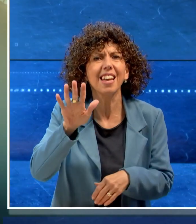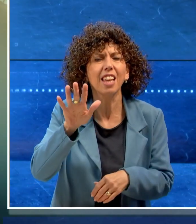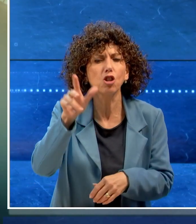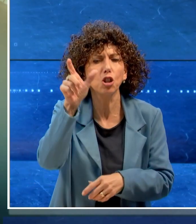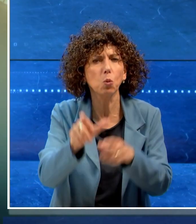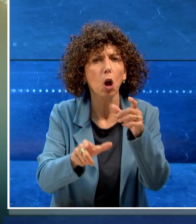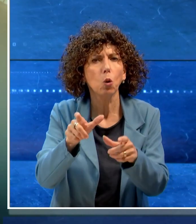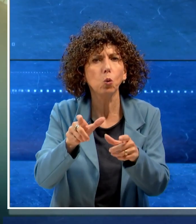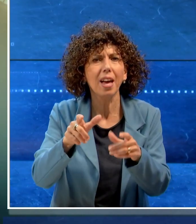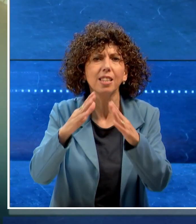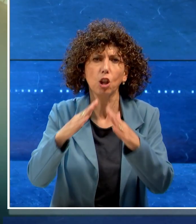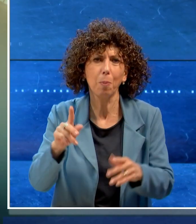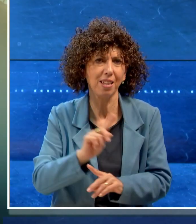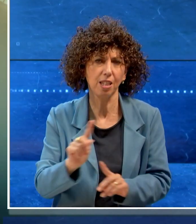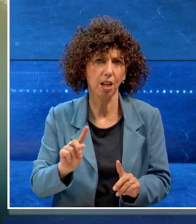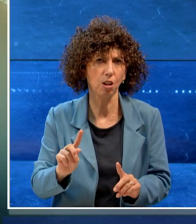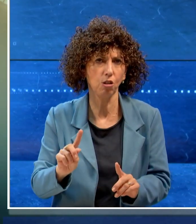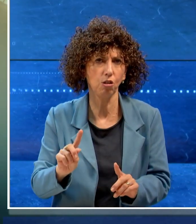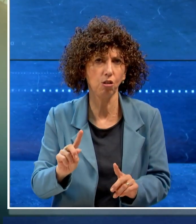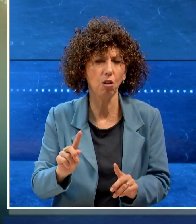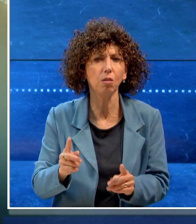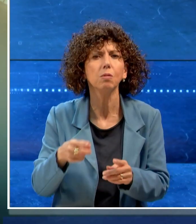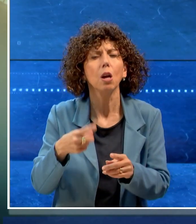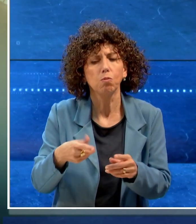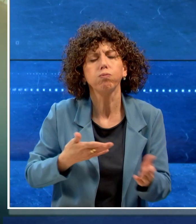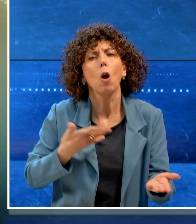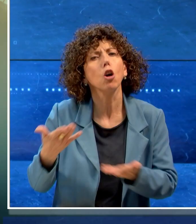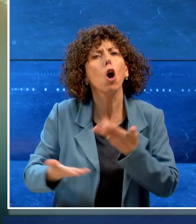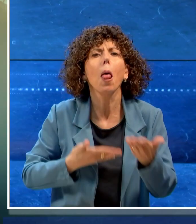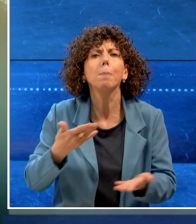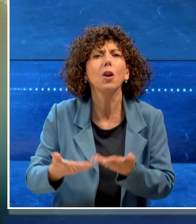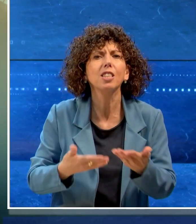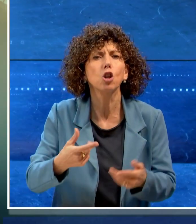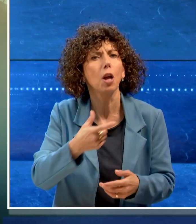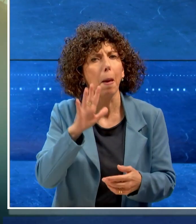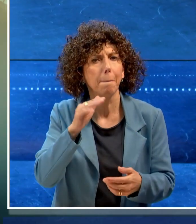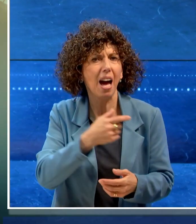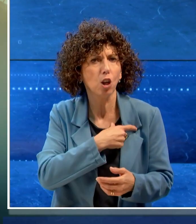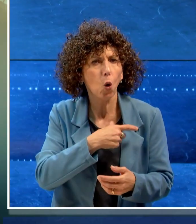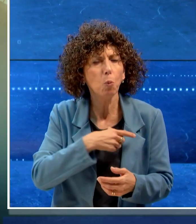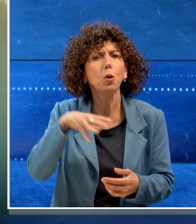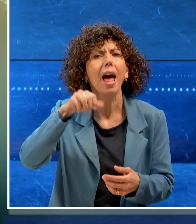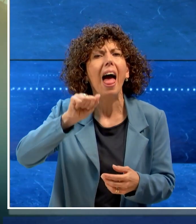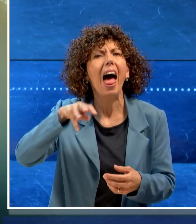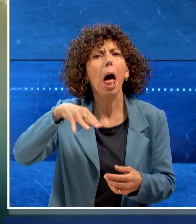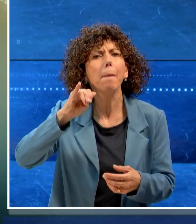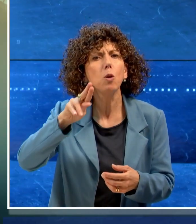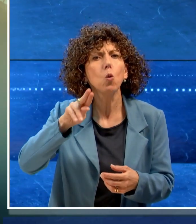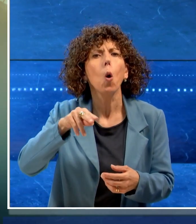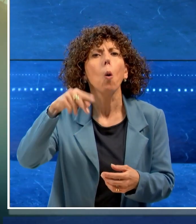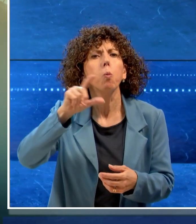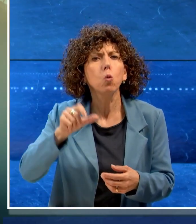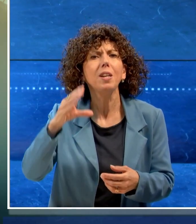utenze non domestiche, grazie alla collaborazione di Comune di Bari, Amiopuglia e Conai.